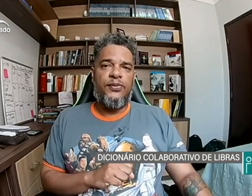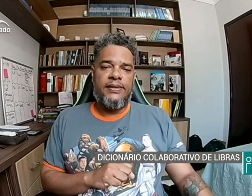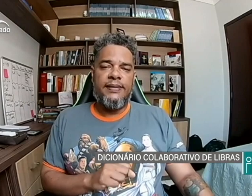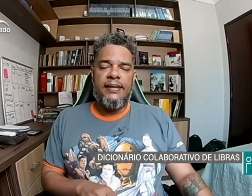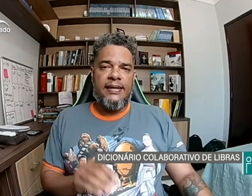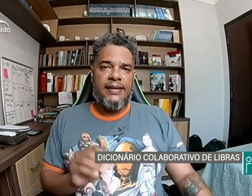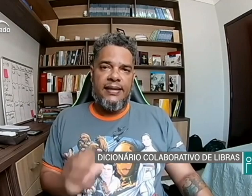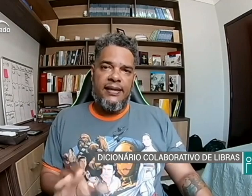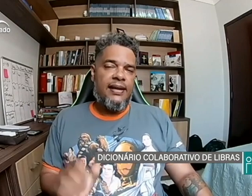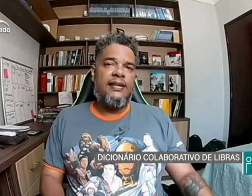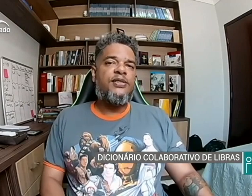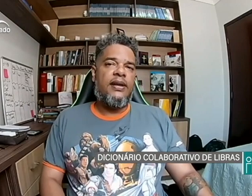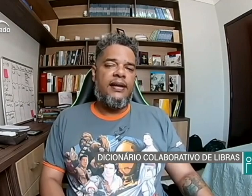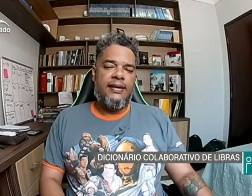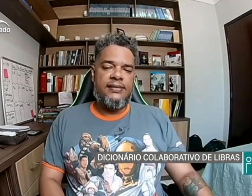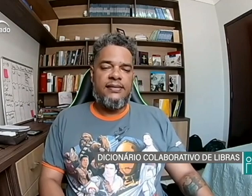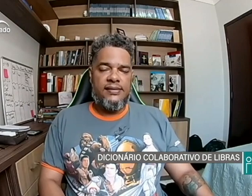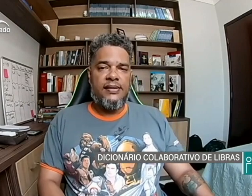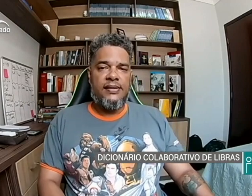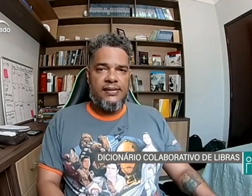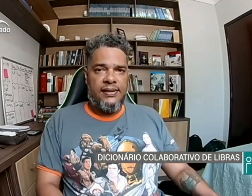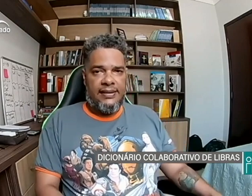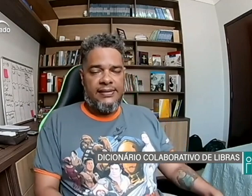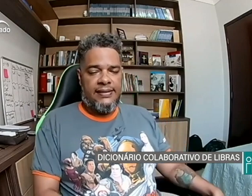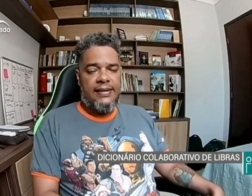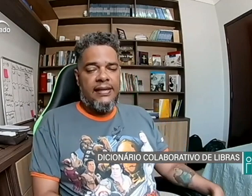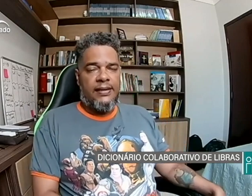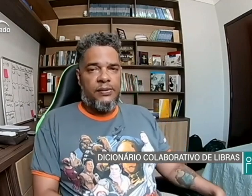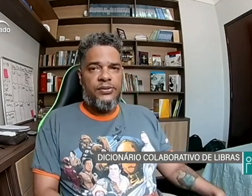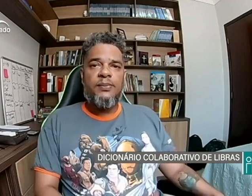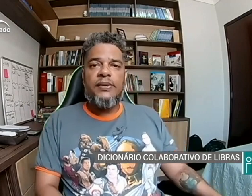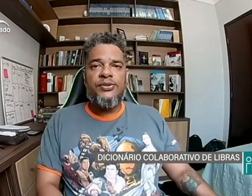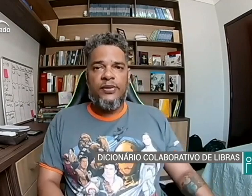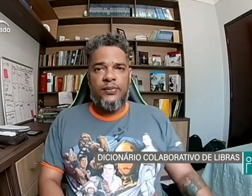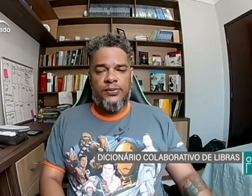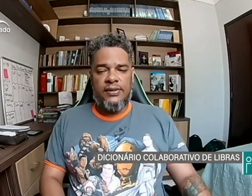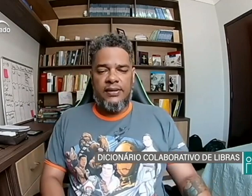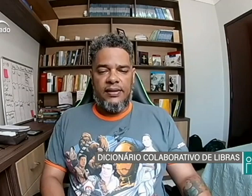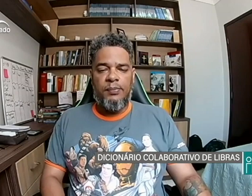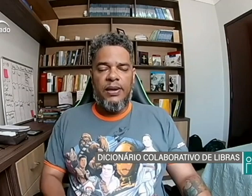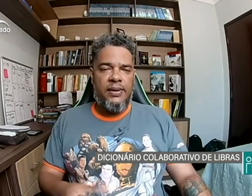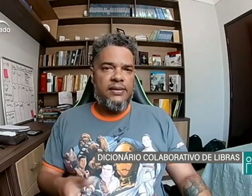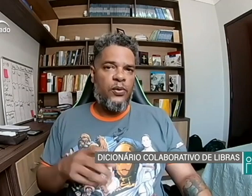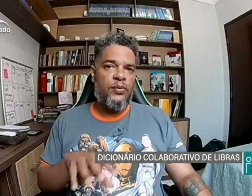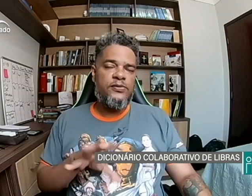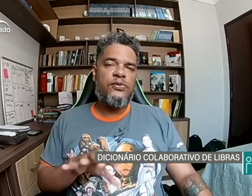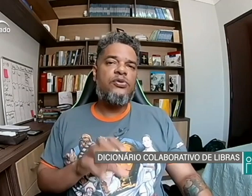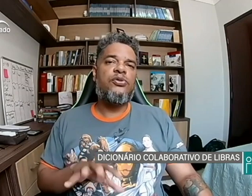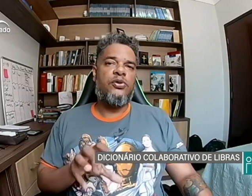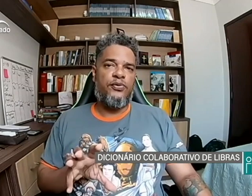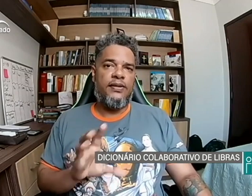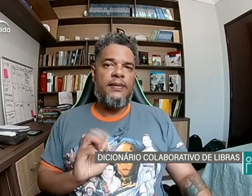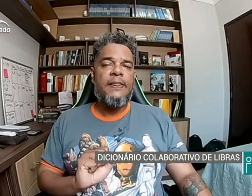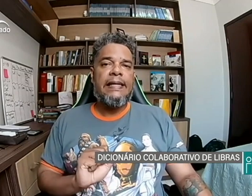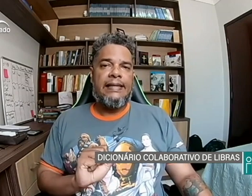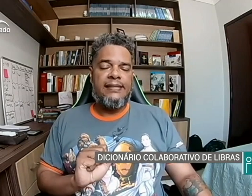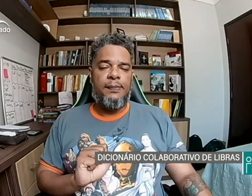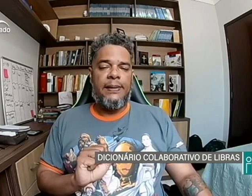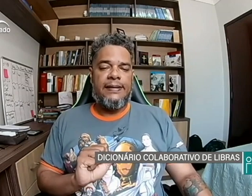e cadastrar esses sinais. Nós também estamos implementando algumas funções novas nessa aplicação